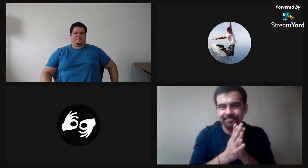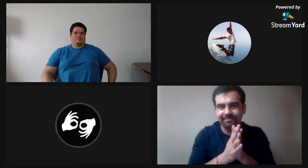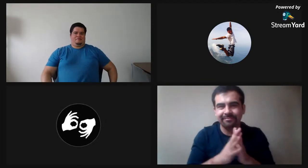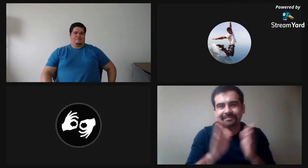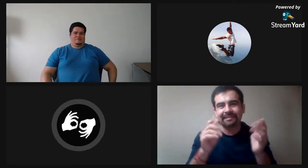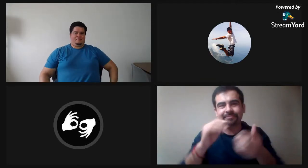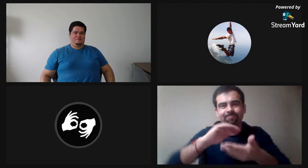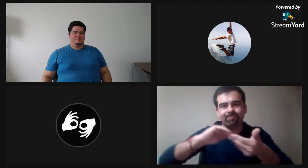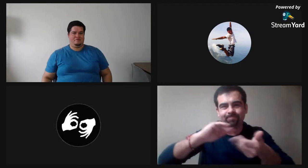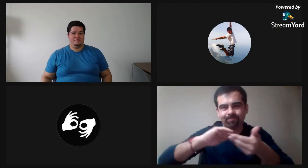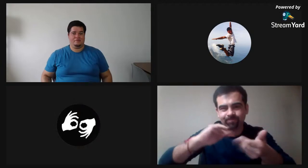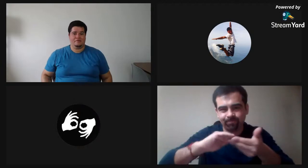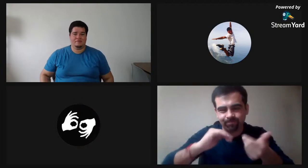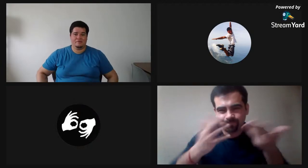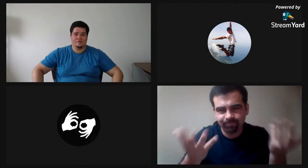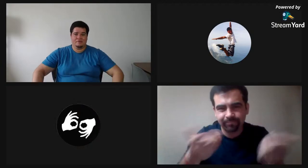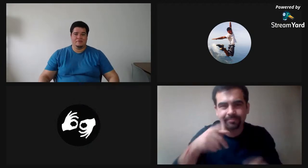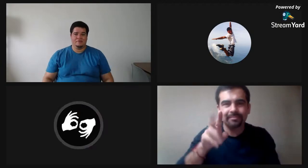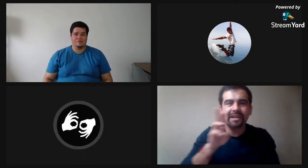Super, bueno,